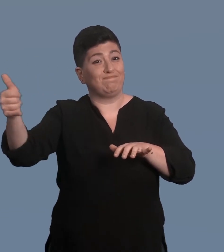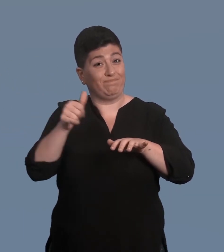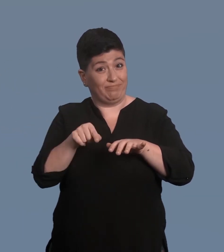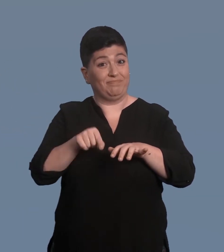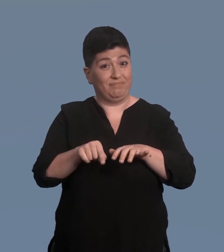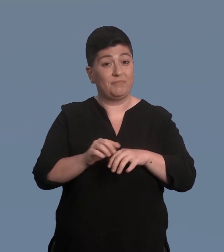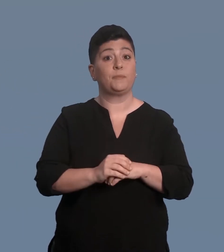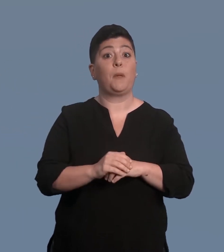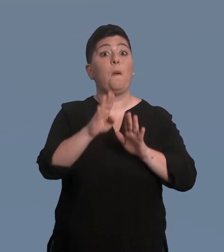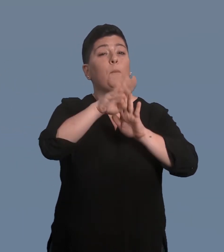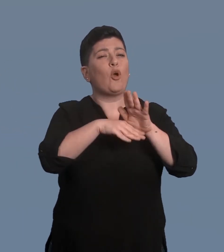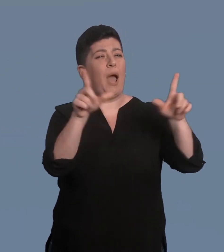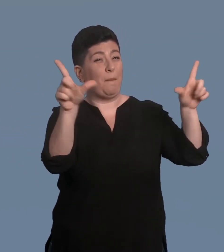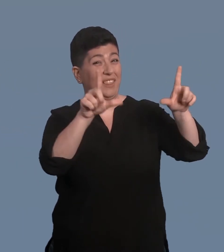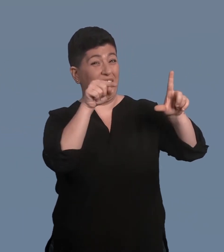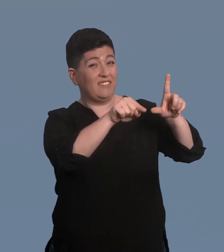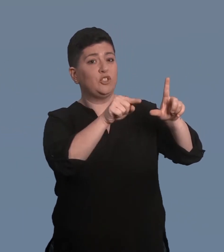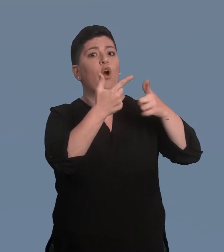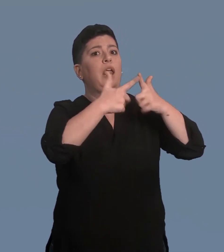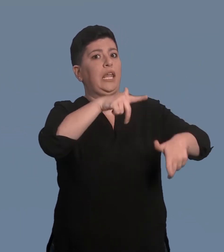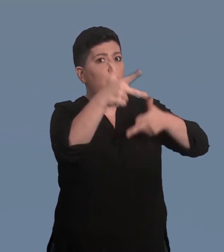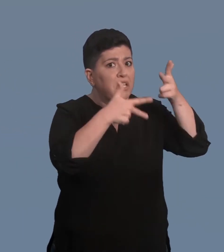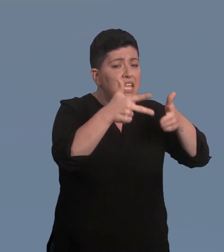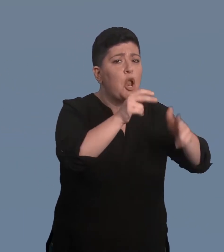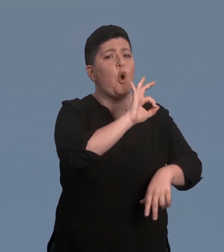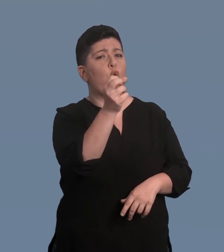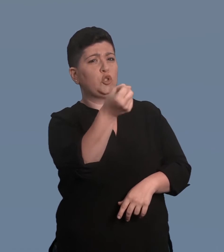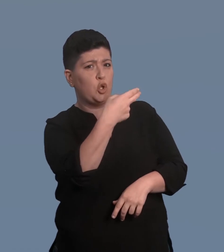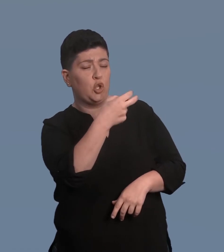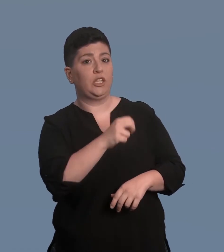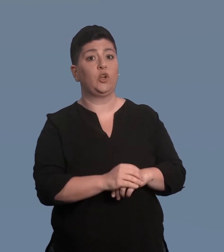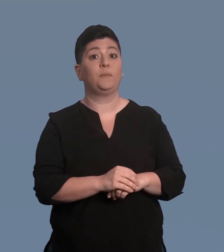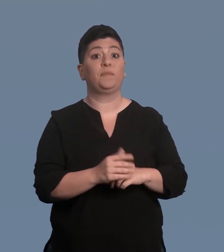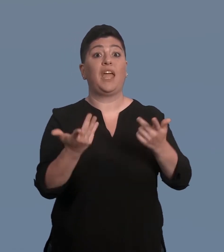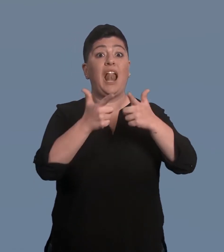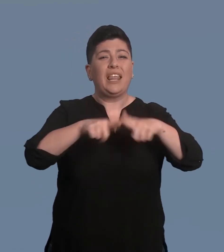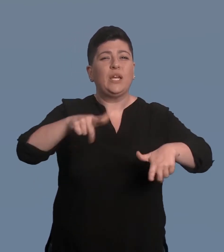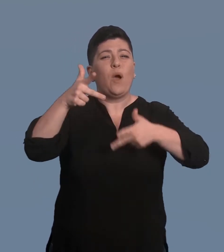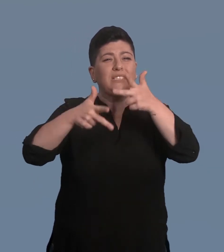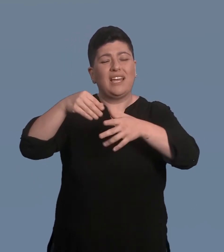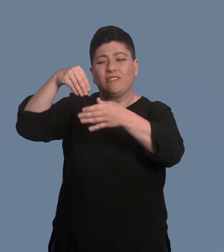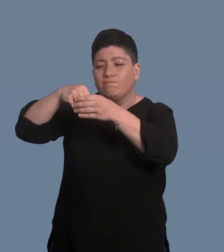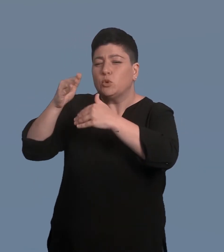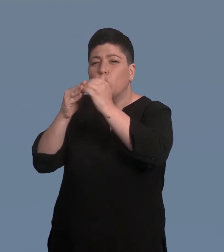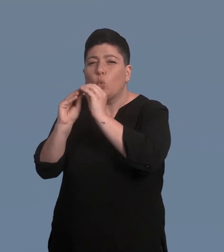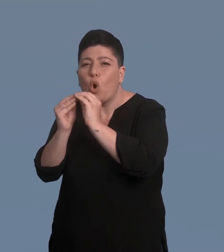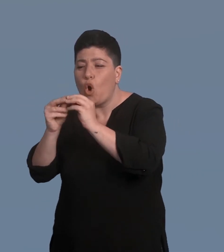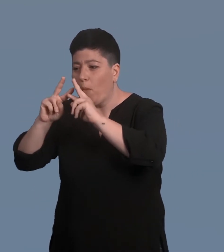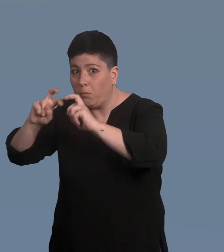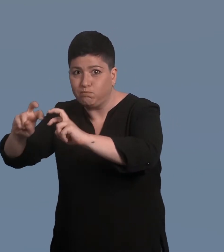interpretariato, sistemi di videocomunicazione per sordi, trasmissioni televisive in lingua dei segni o sottotitolate e a condurre